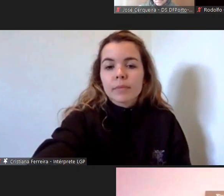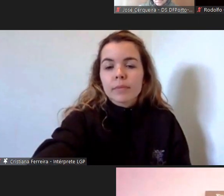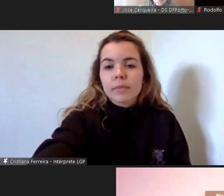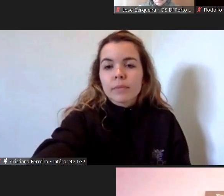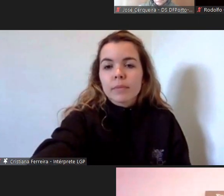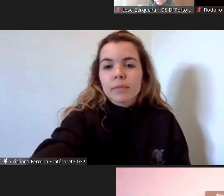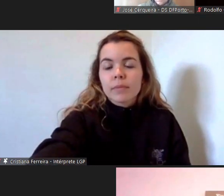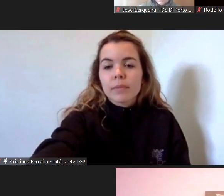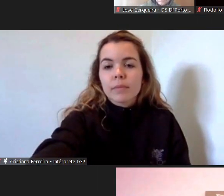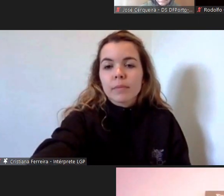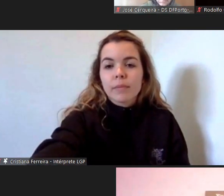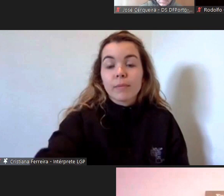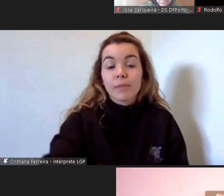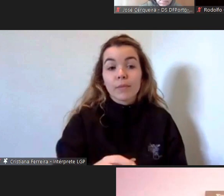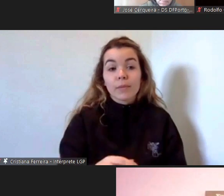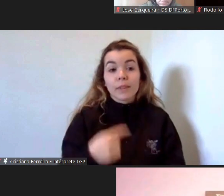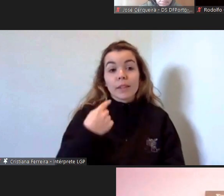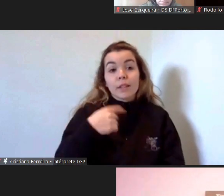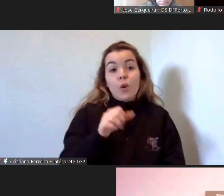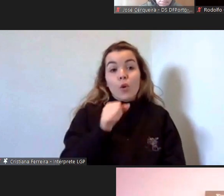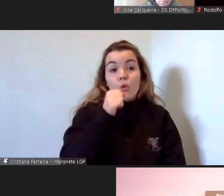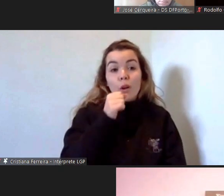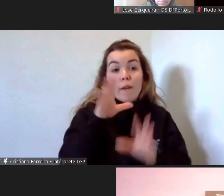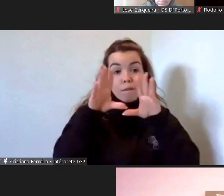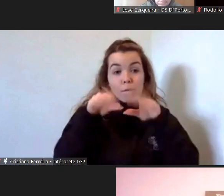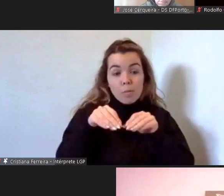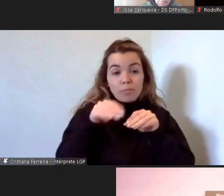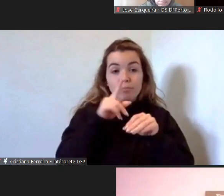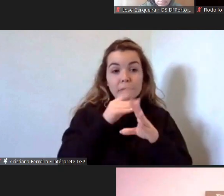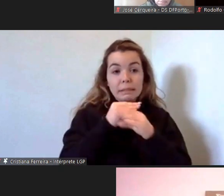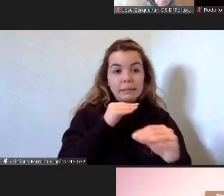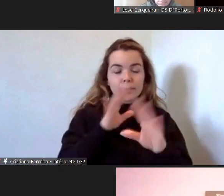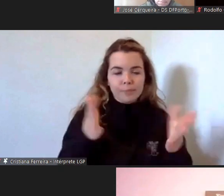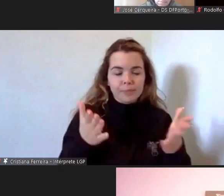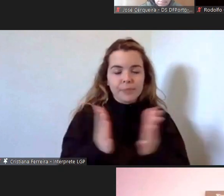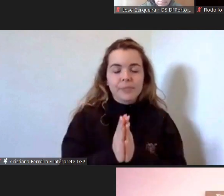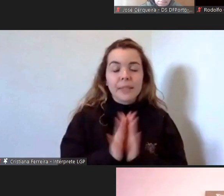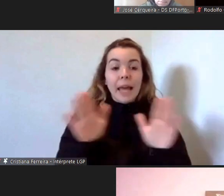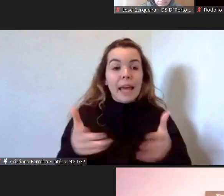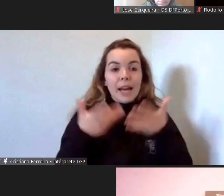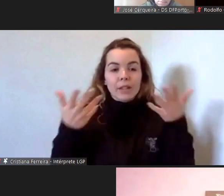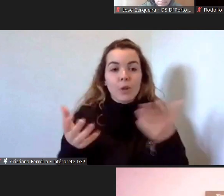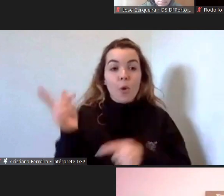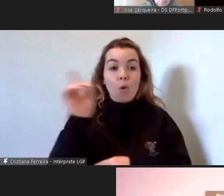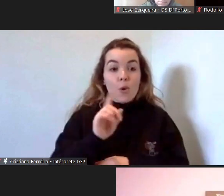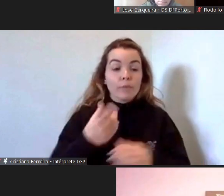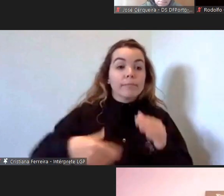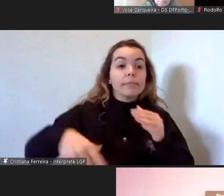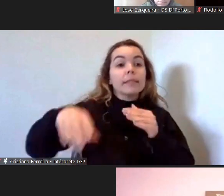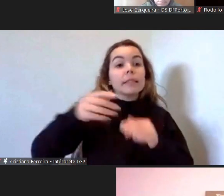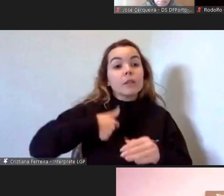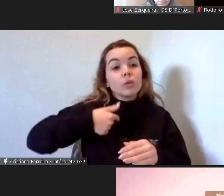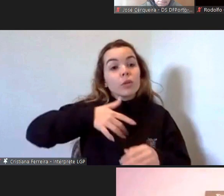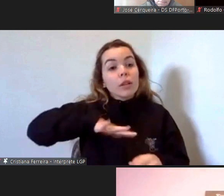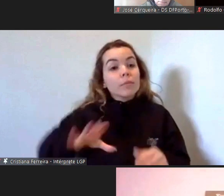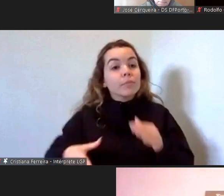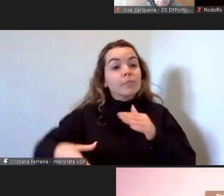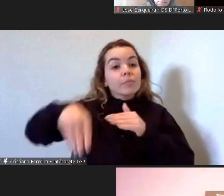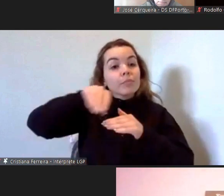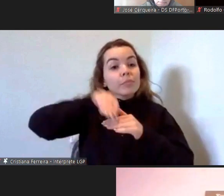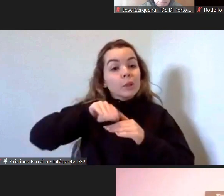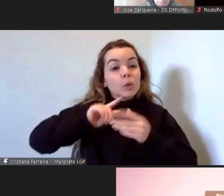tinha um microfone desativado sim não acrescentar que de facto o papel